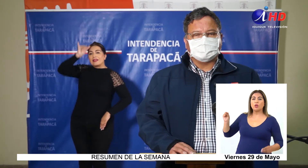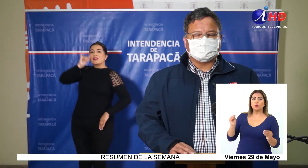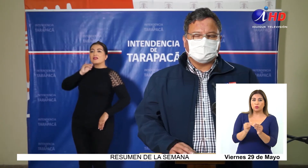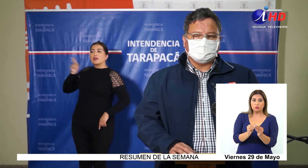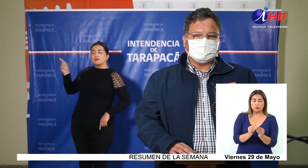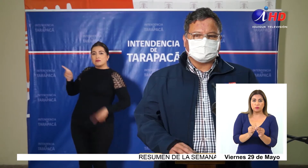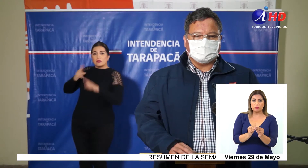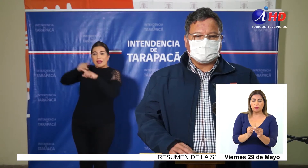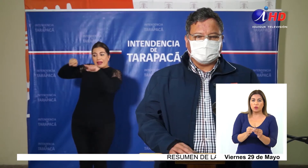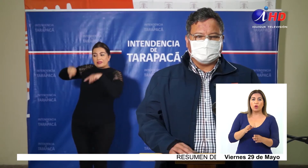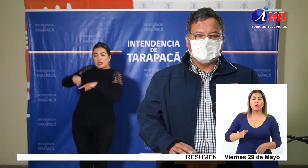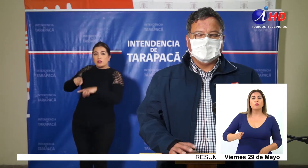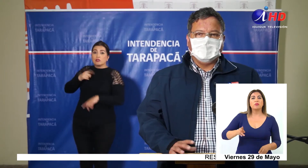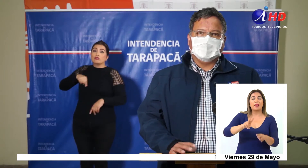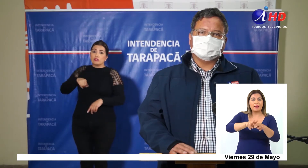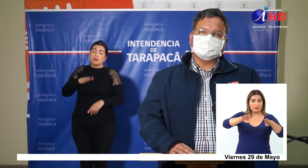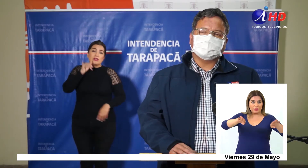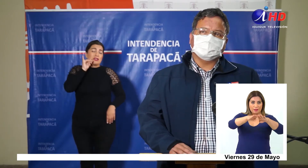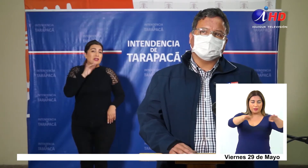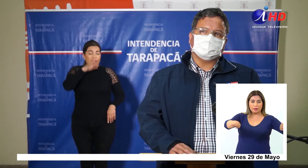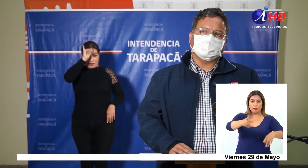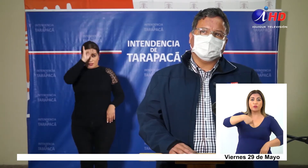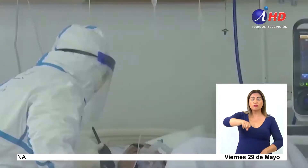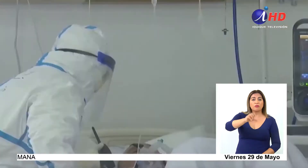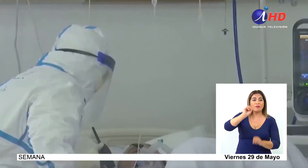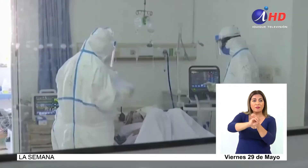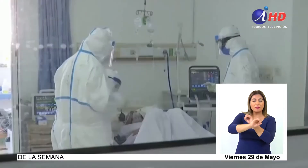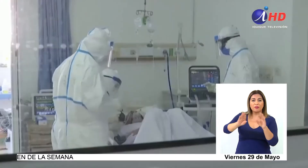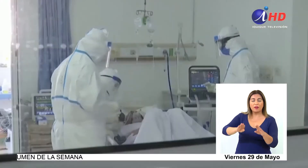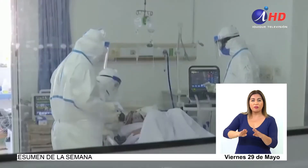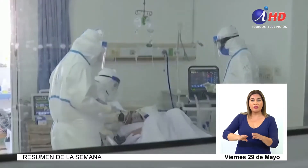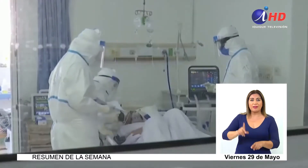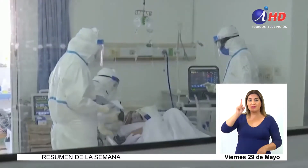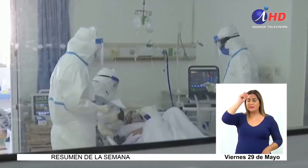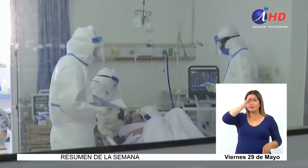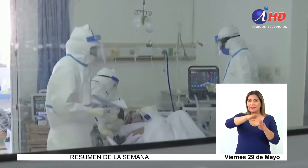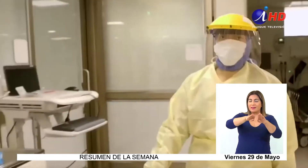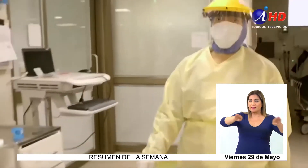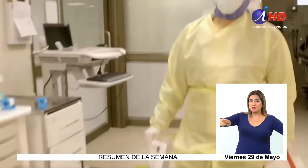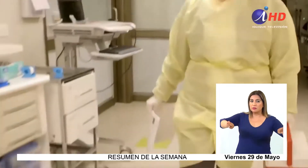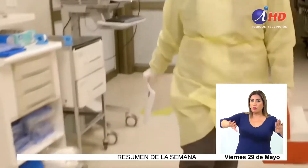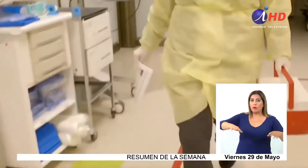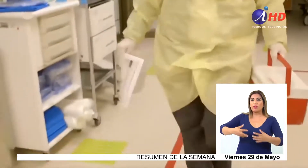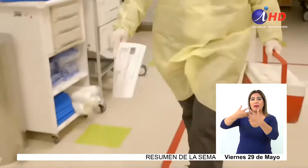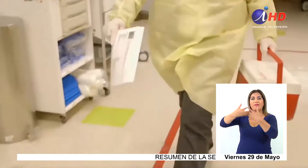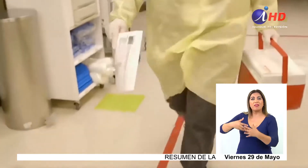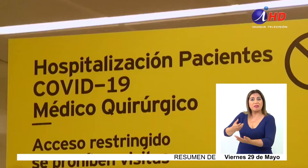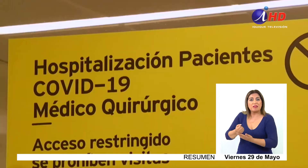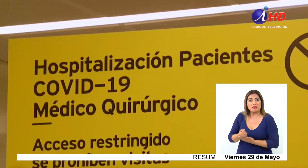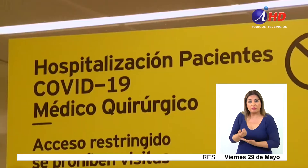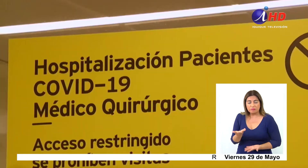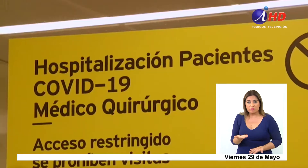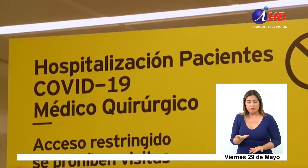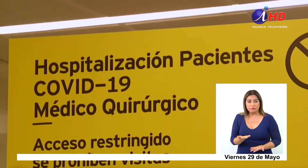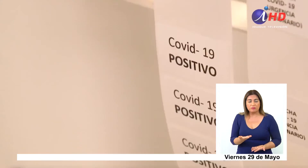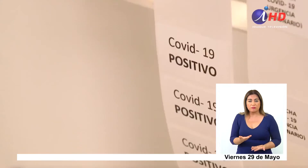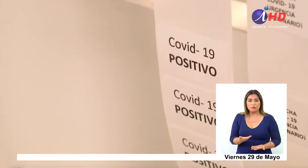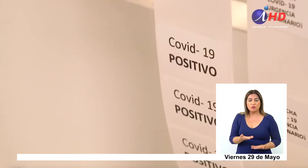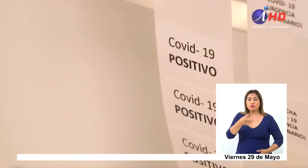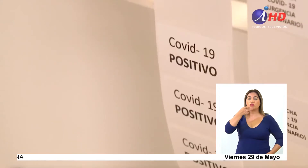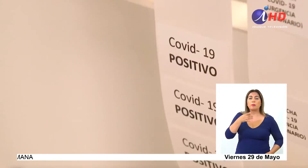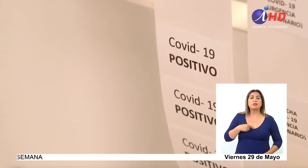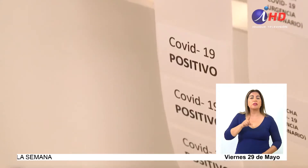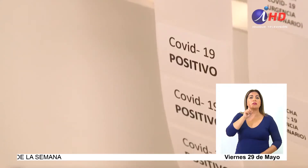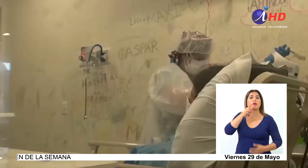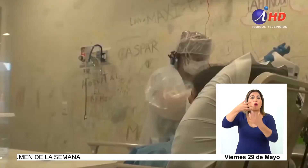con ello vamos a seguir complejizando las camas. Hay que tener claro que la complejización de camas nos va más allá de un ventilador, por lo tanto no basta con